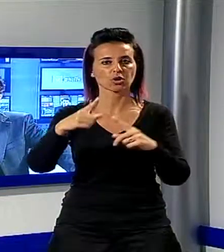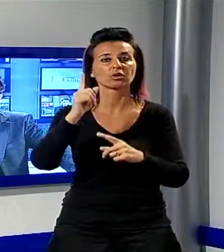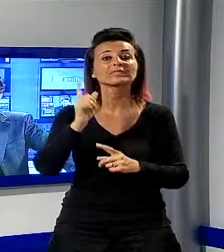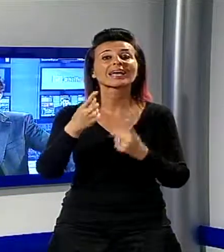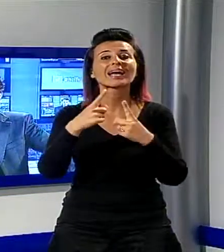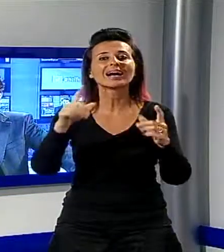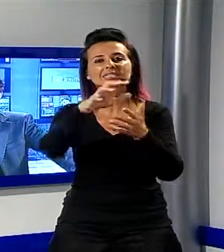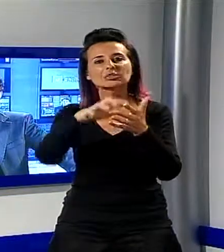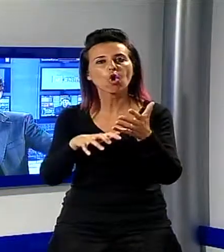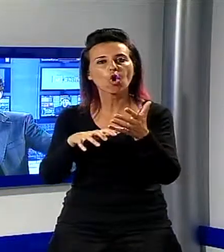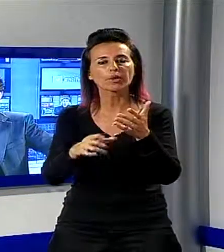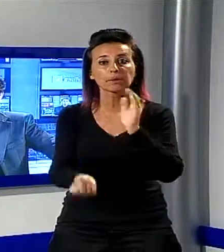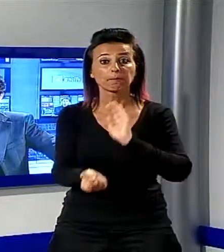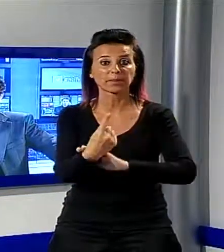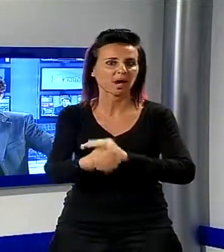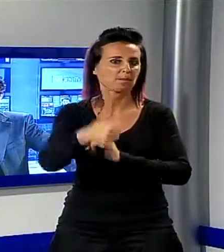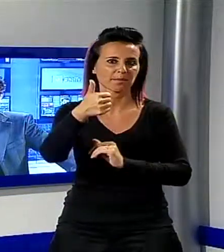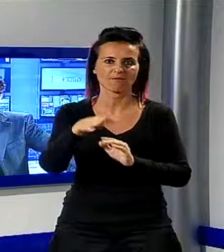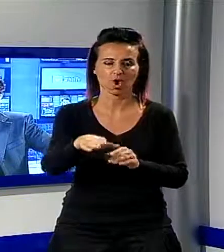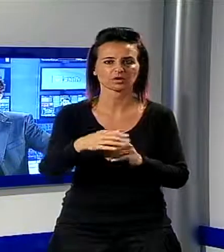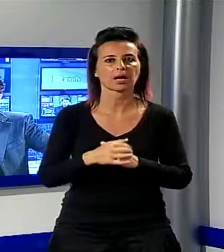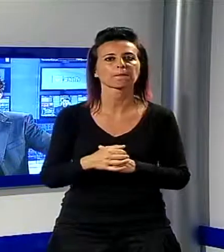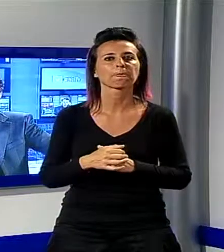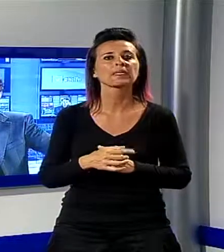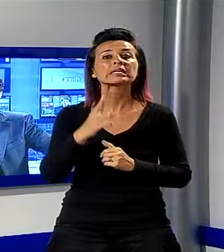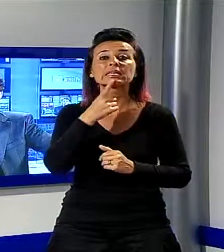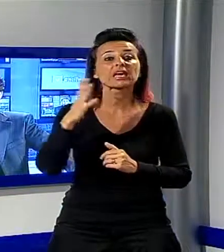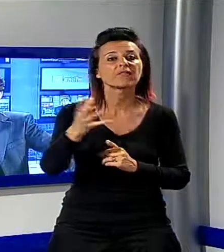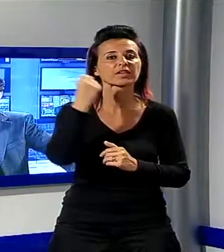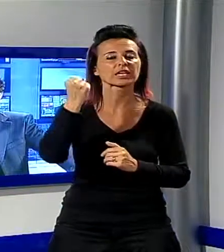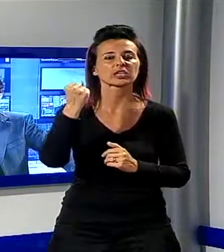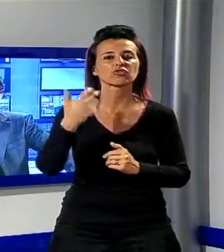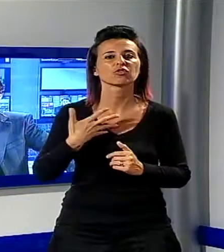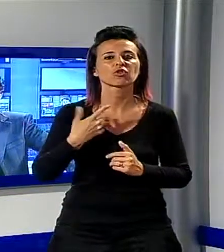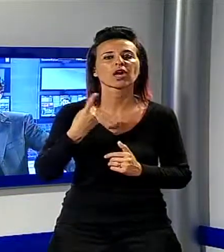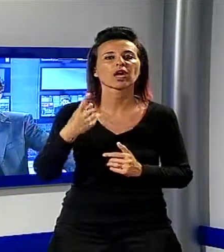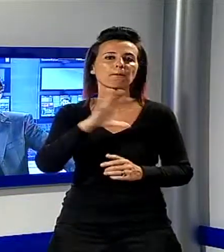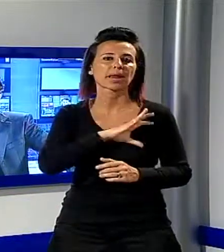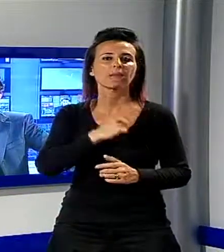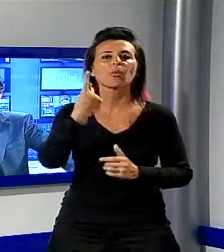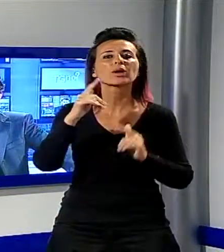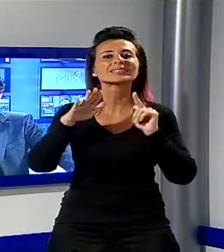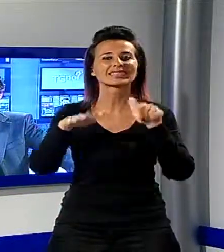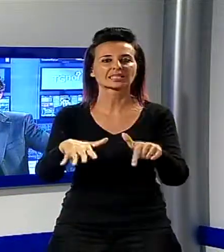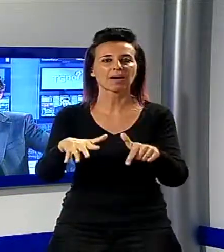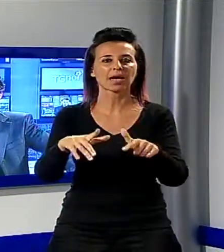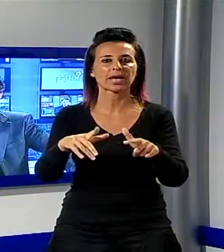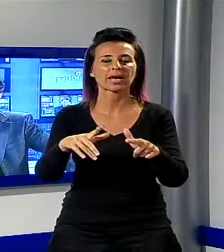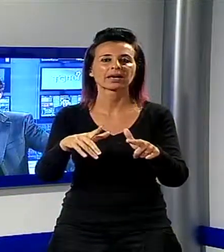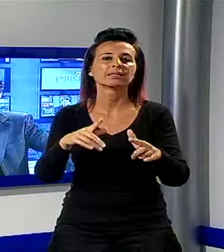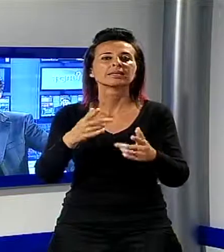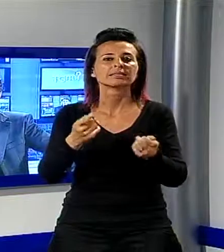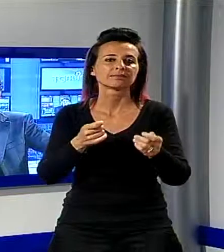concorrenti in gara in palio uno stage di una settimana alla scuola del parogliere Mogol la serata sarà